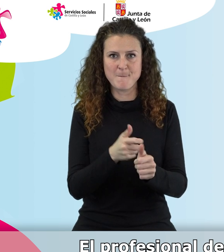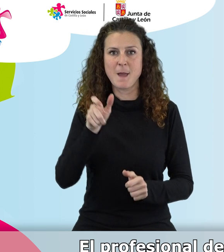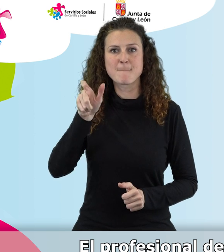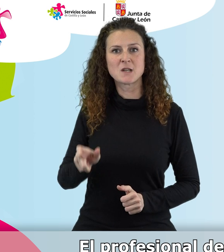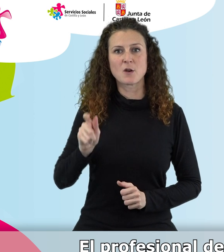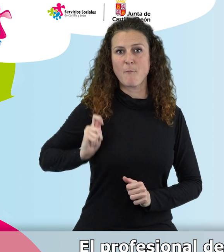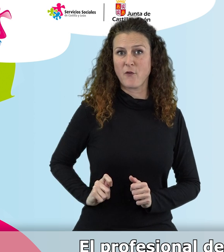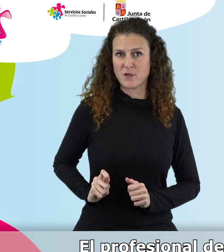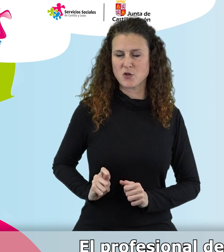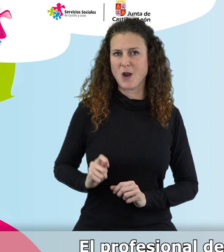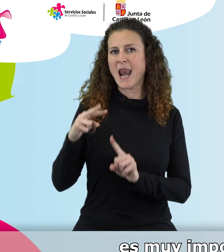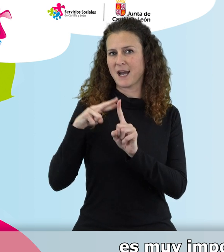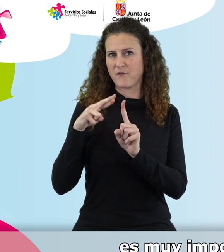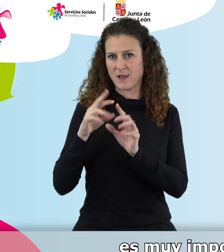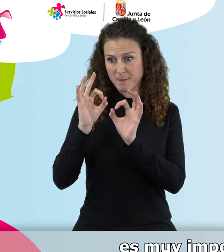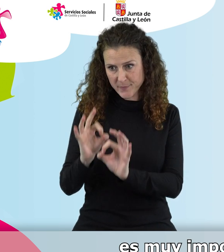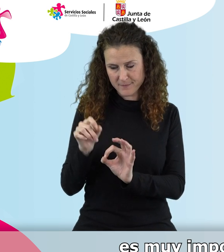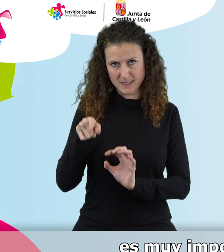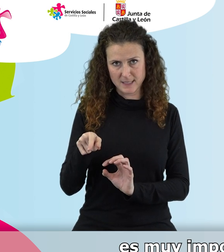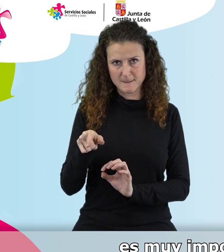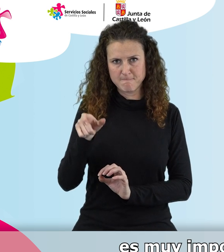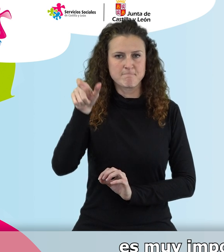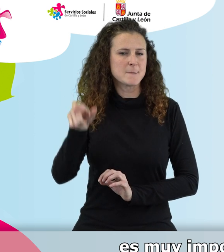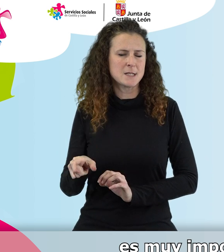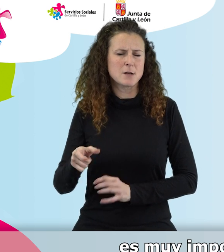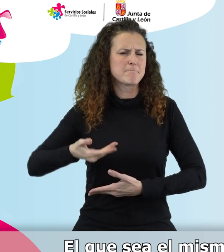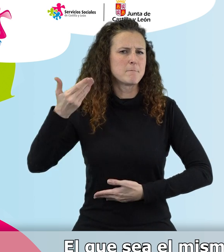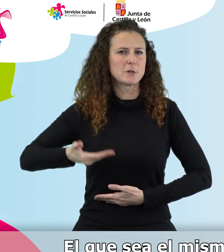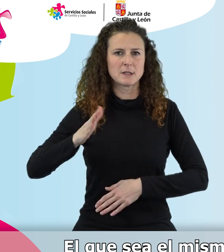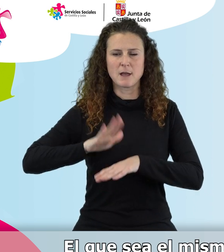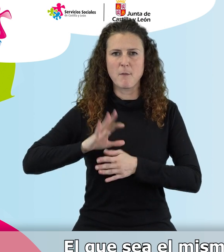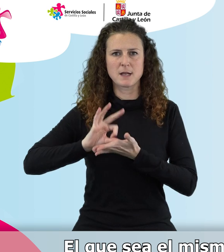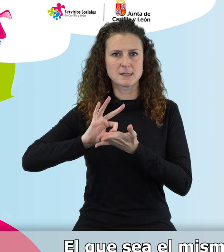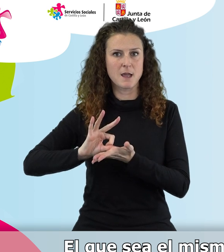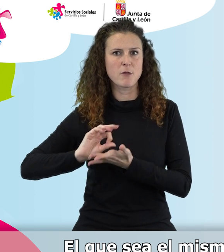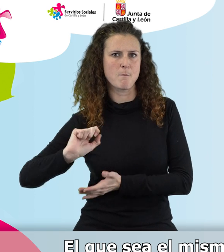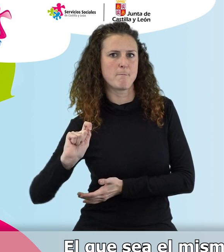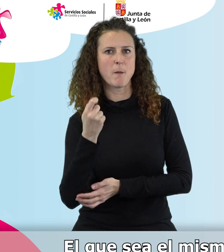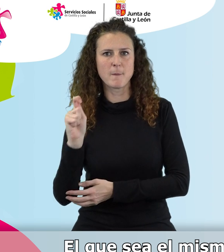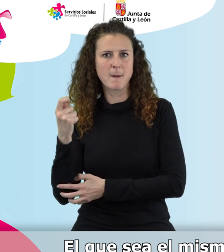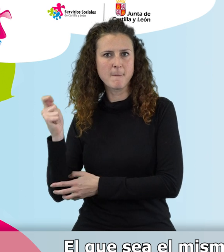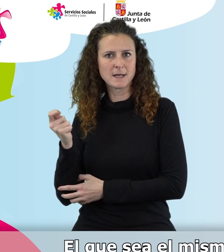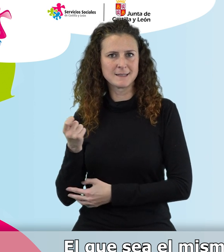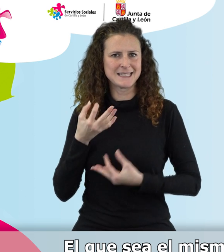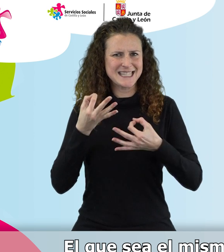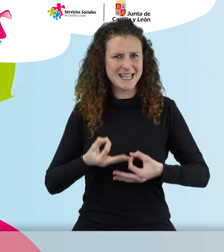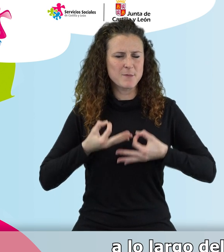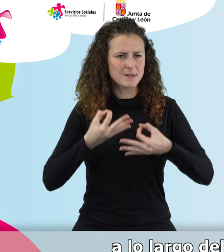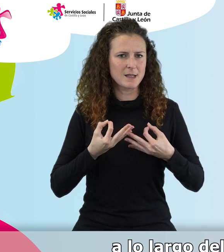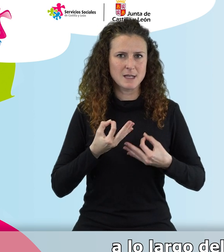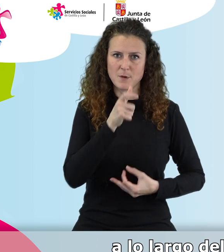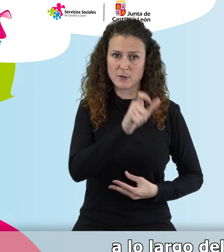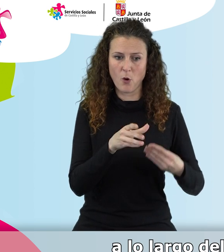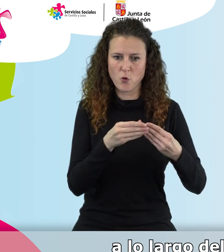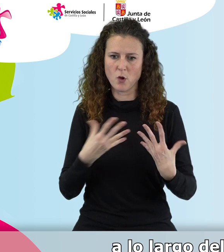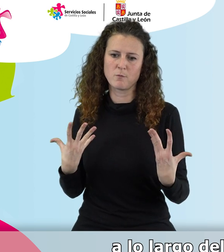referencia, o este teleoperador de referencia, es muy importante para el éxito de esos servicios. El que sea el mismo profesional el que acompaña a la persona usuaria a lo largo